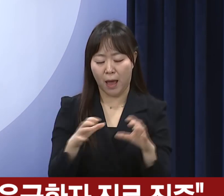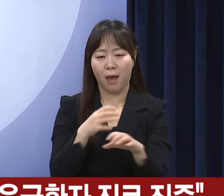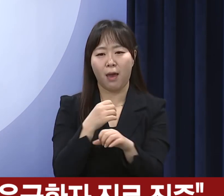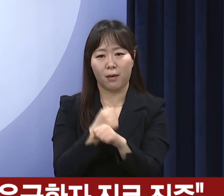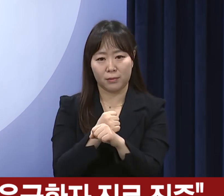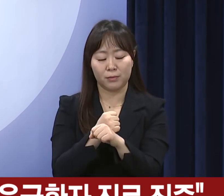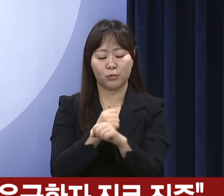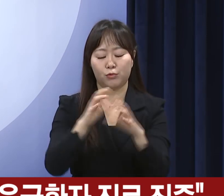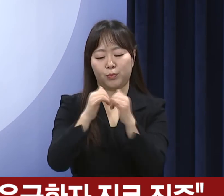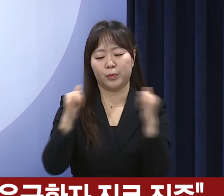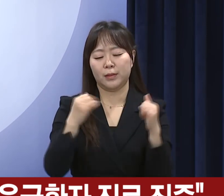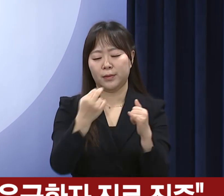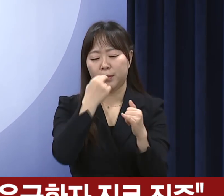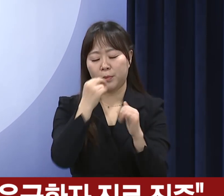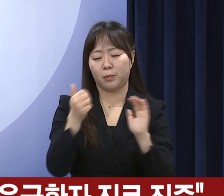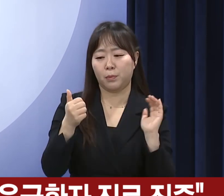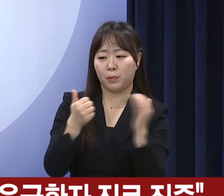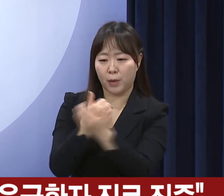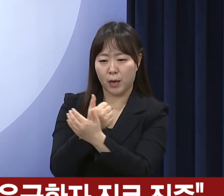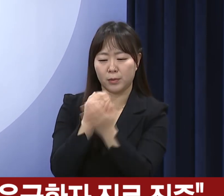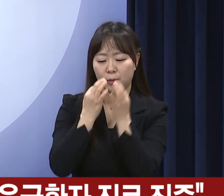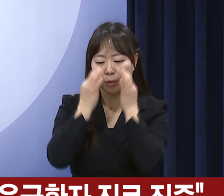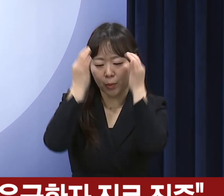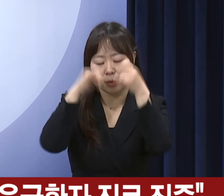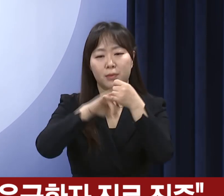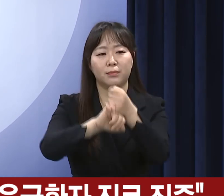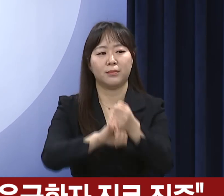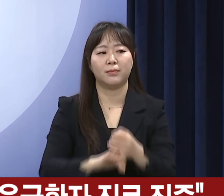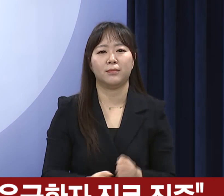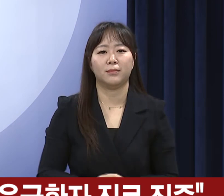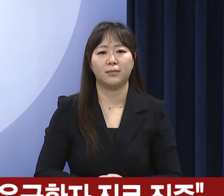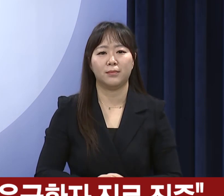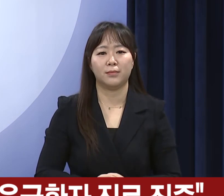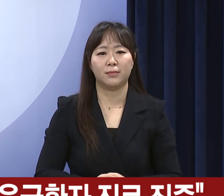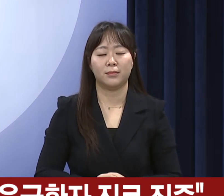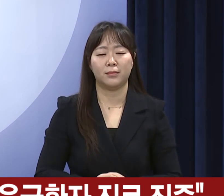국민의 생명을 보호하는 데 최선을 다할 것입니다.